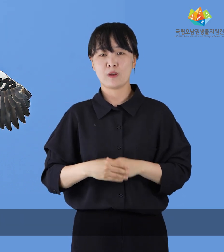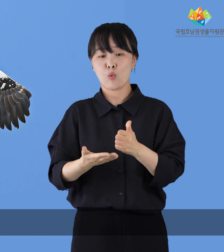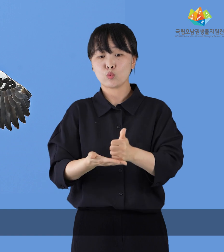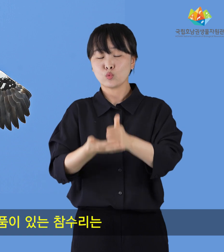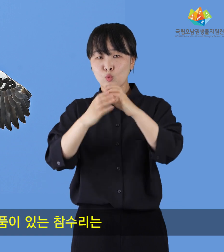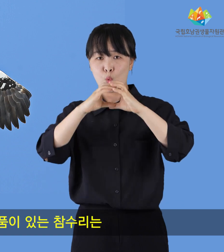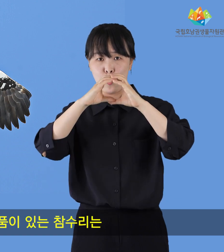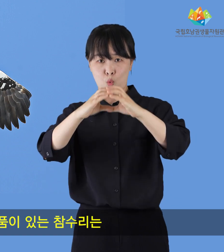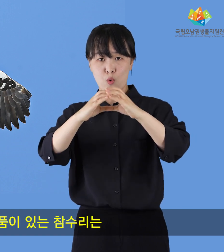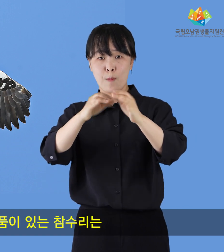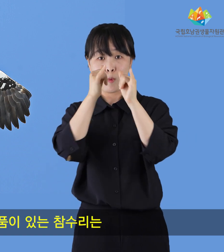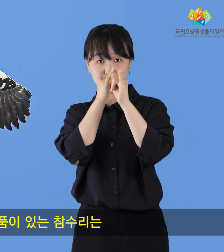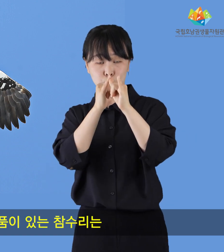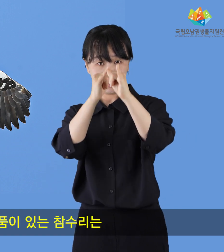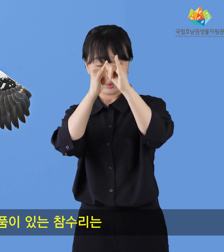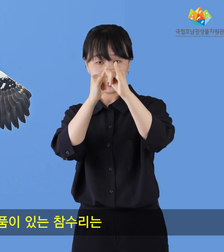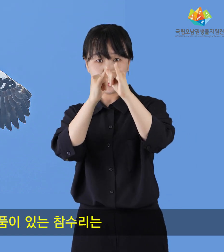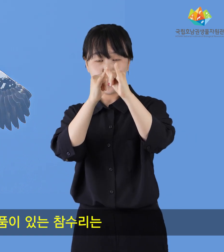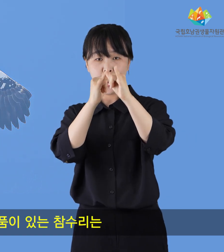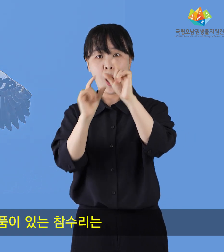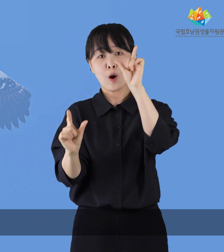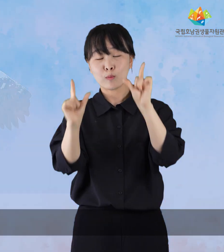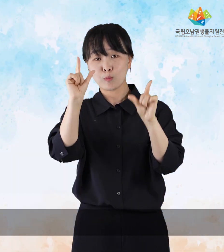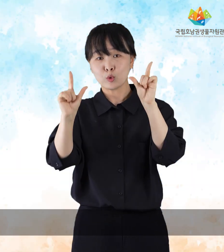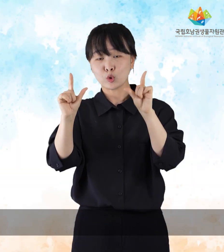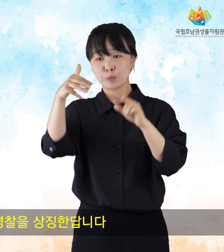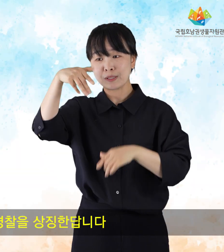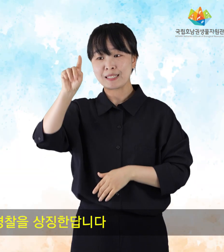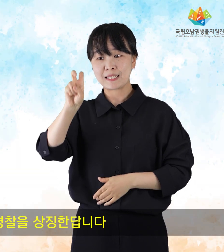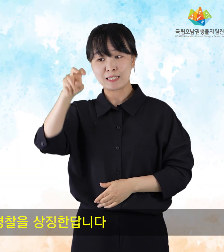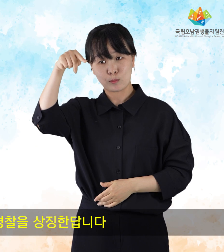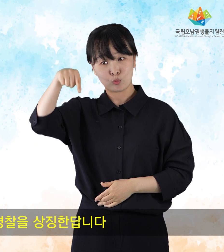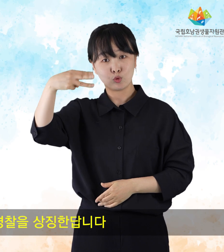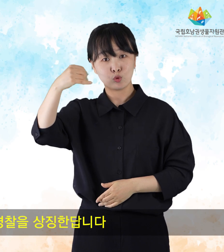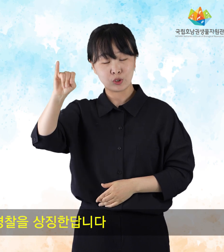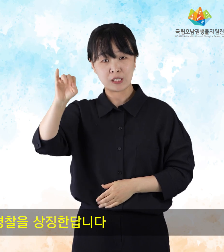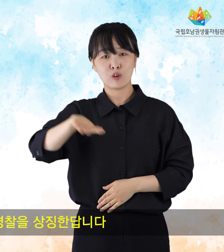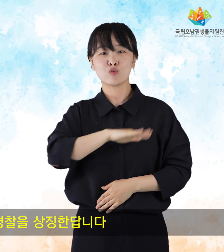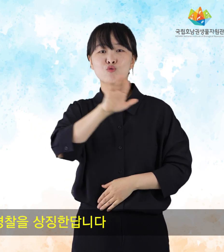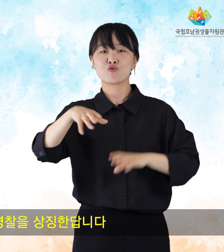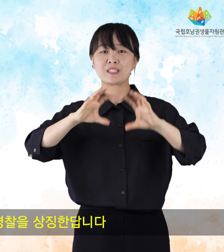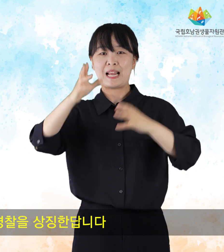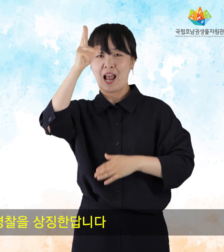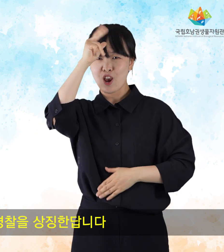위험과 기품이 있는 참수리는 우리나라 경찰을 상징한답니다.